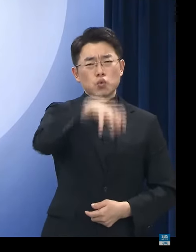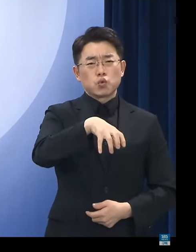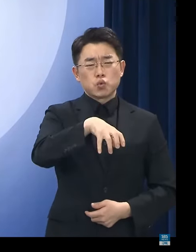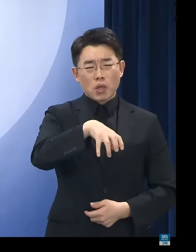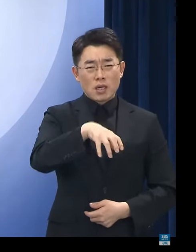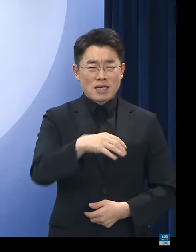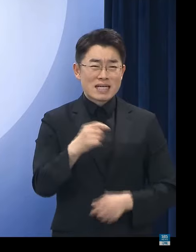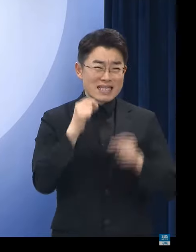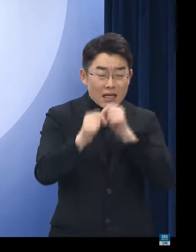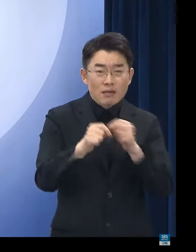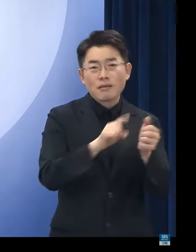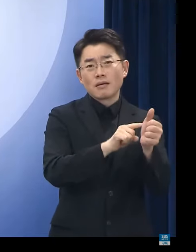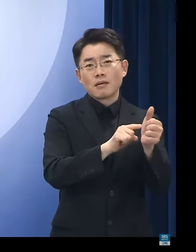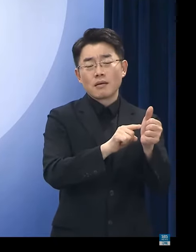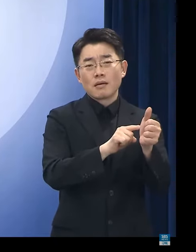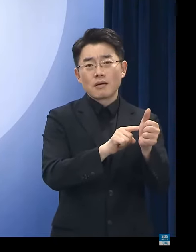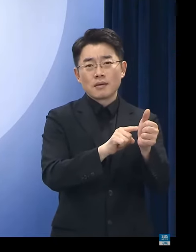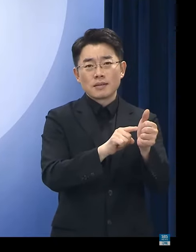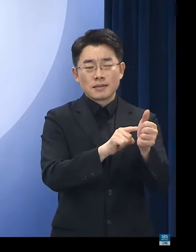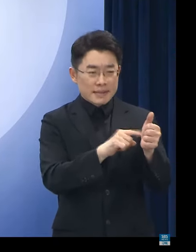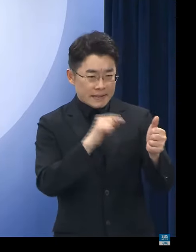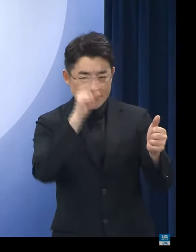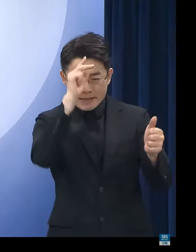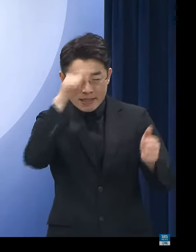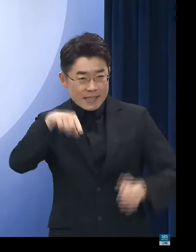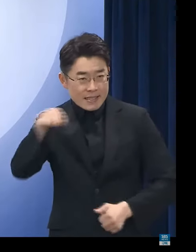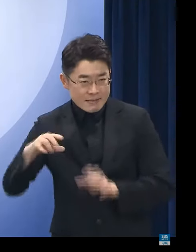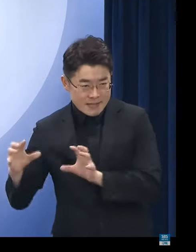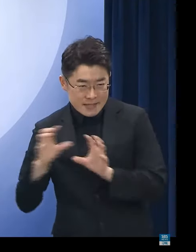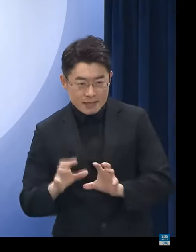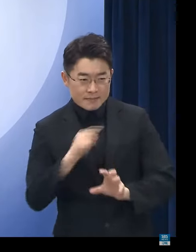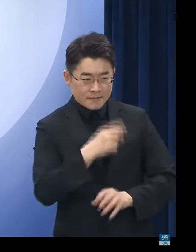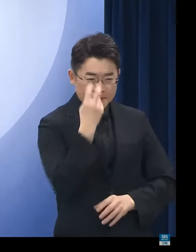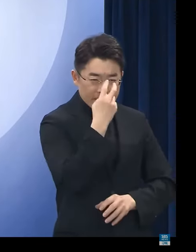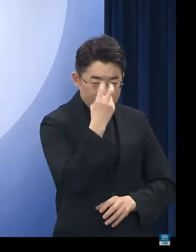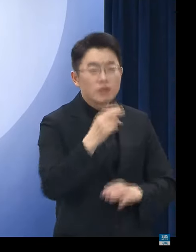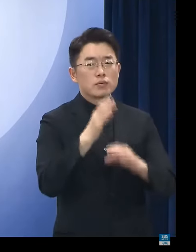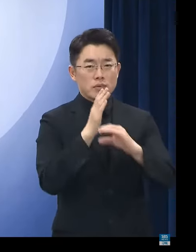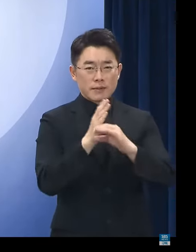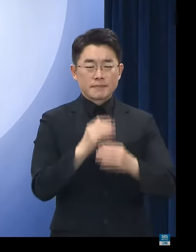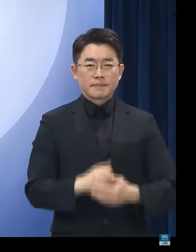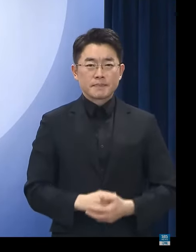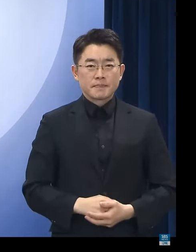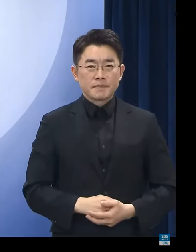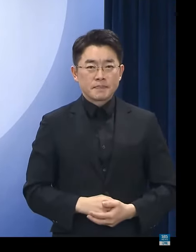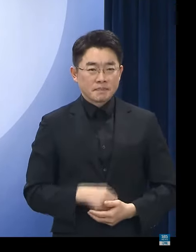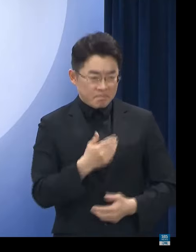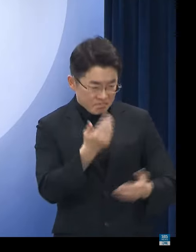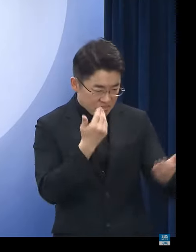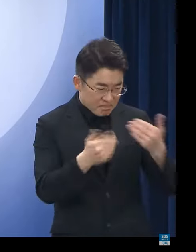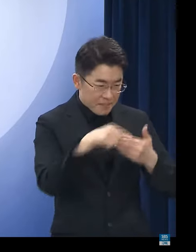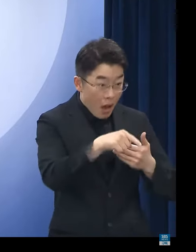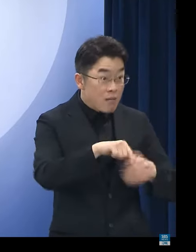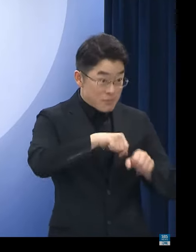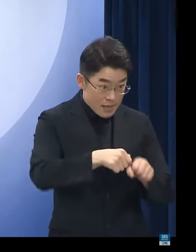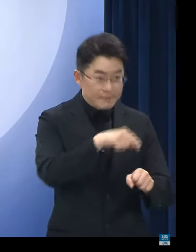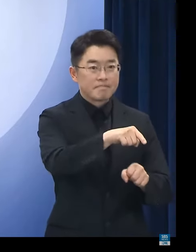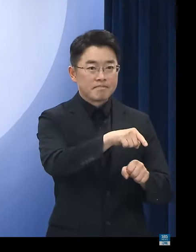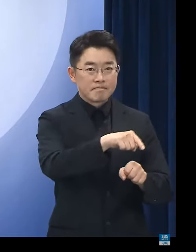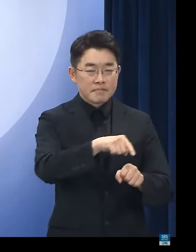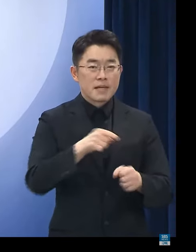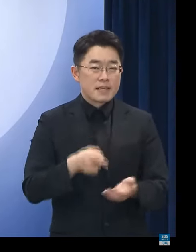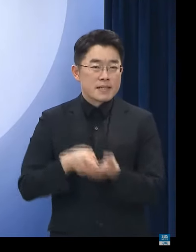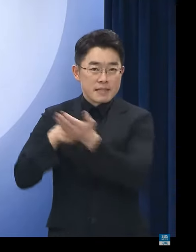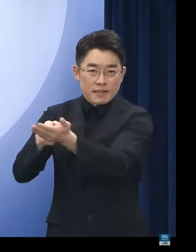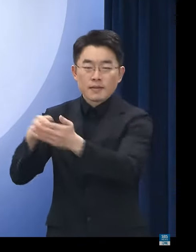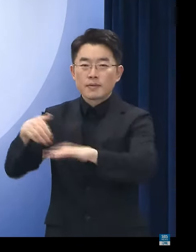전세 사기 등에 대해서도 경찰력을 집중하여 신속하게 수사하고 밝혀진 혐의는 엄정하게 사법